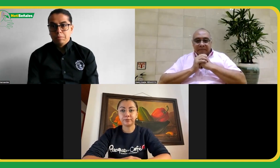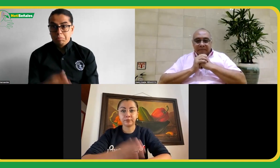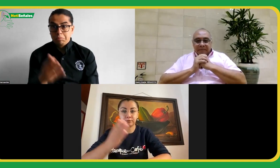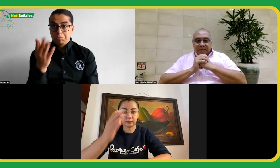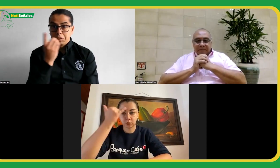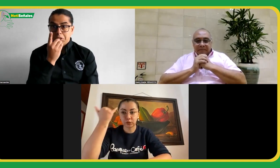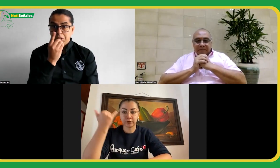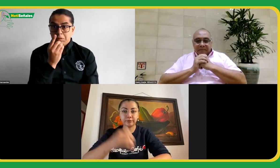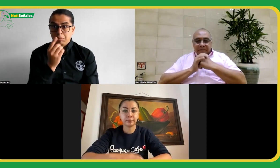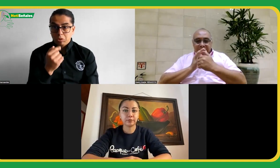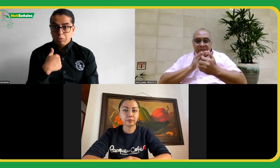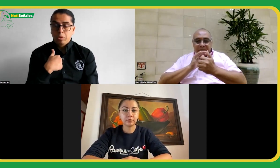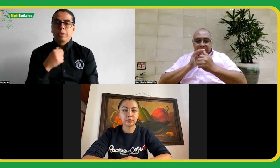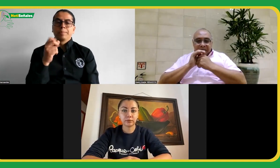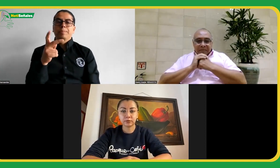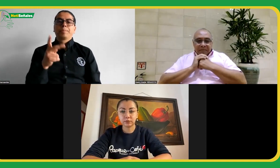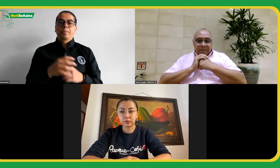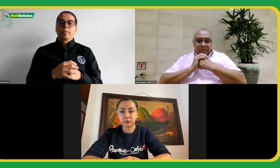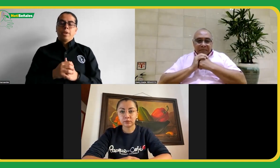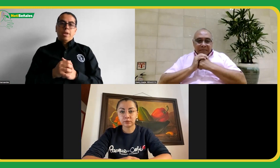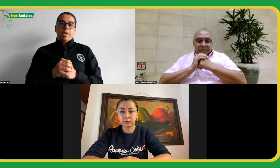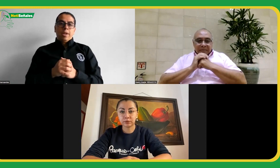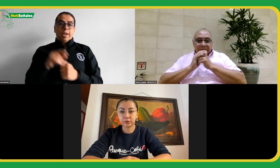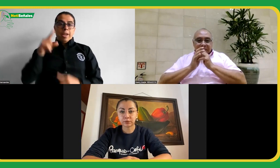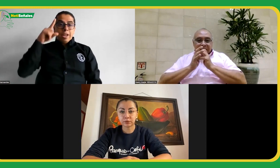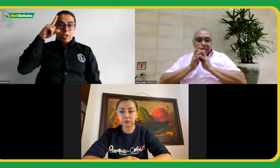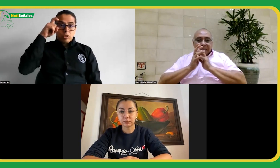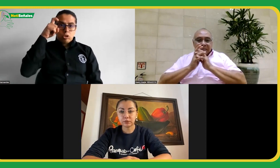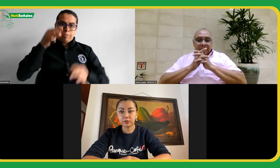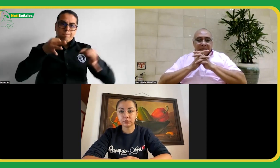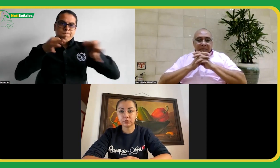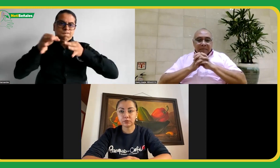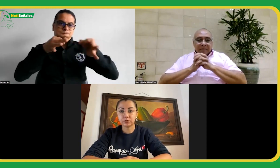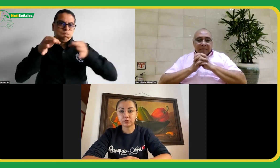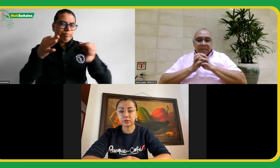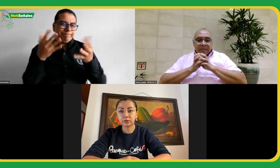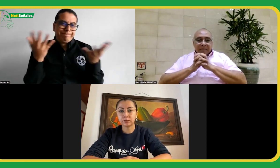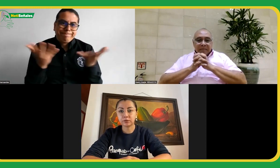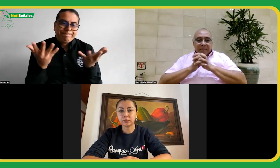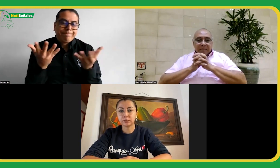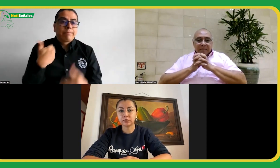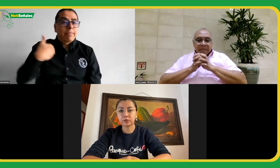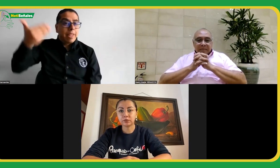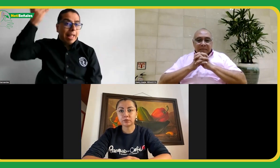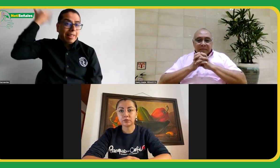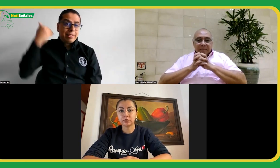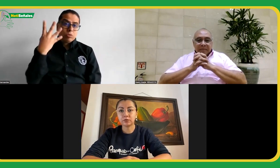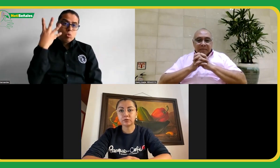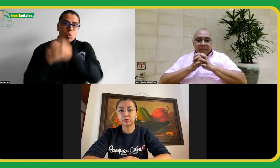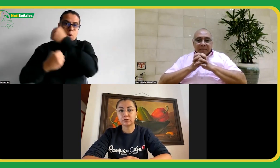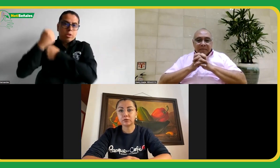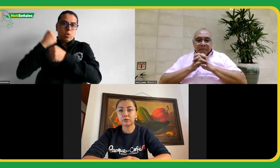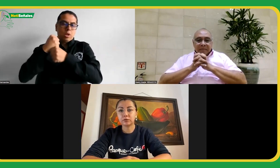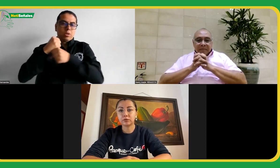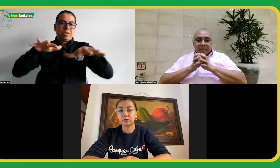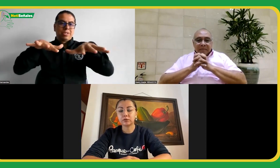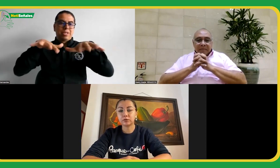Joaquín. ¿Cinda? ¿Yo? Ah, ok. Joseph explica lo siguiente. Hace cuatro años, en la